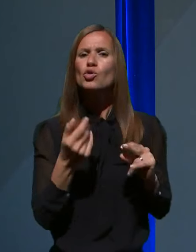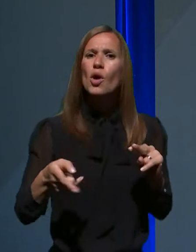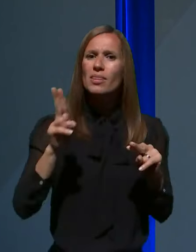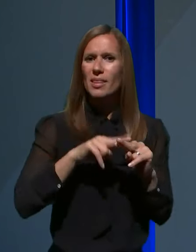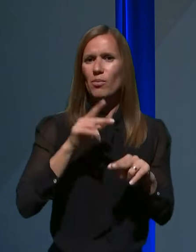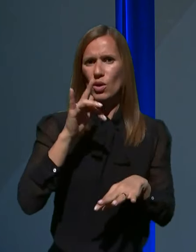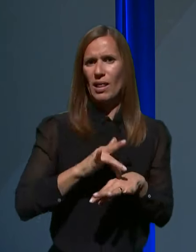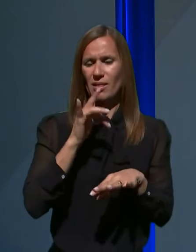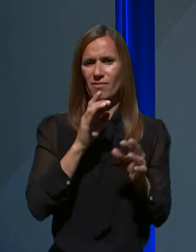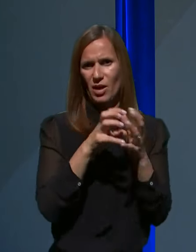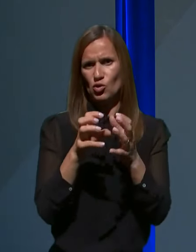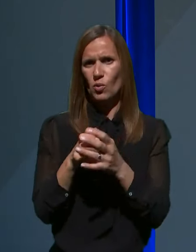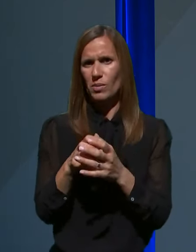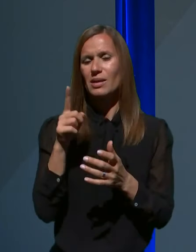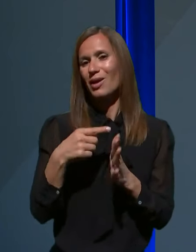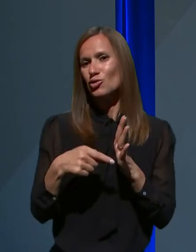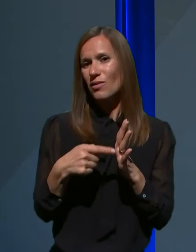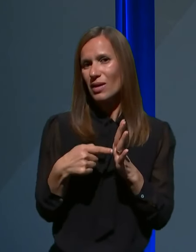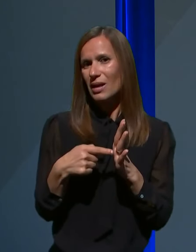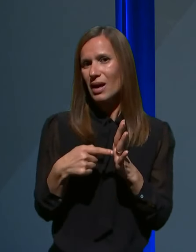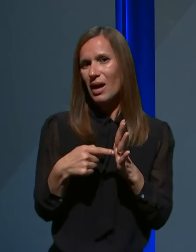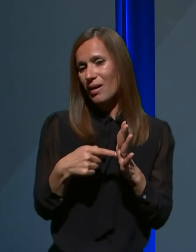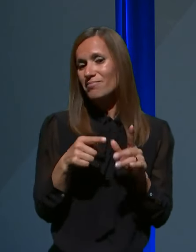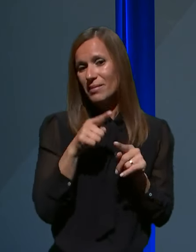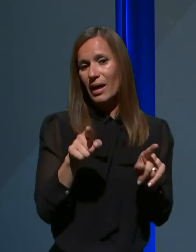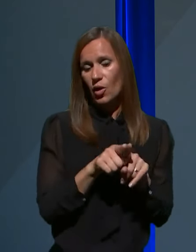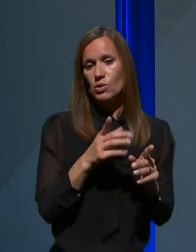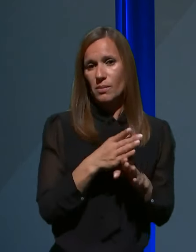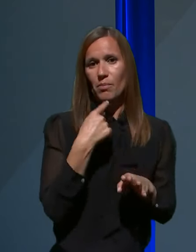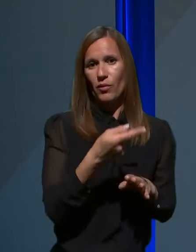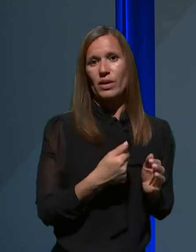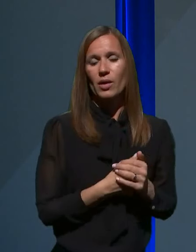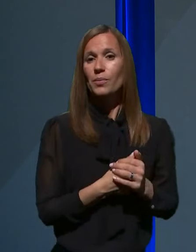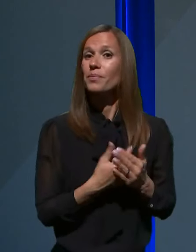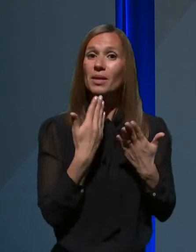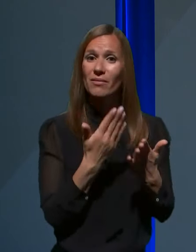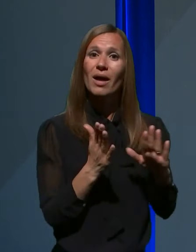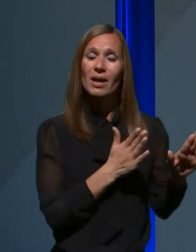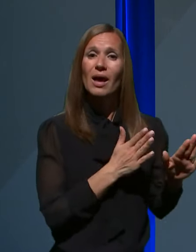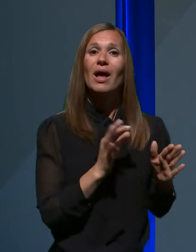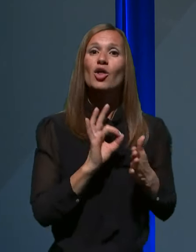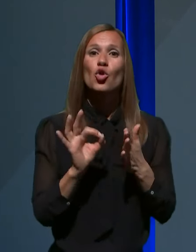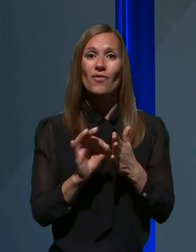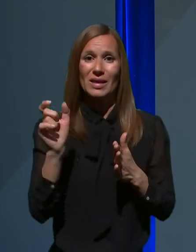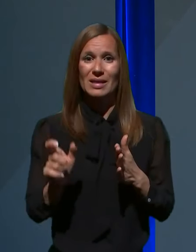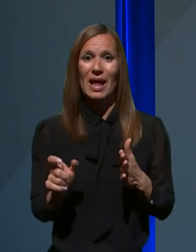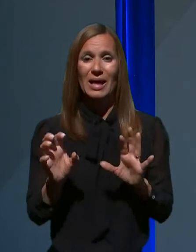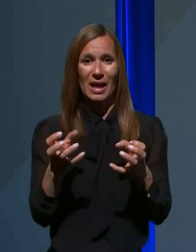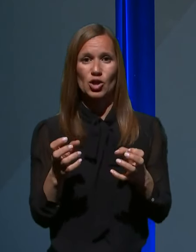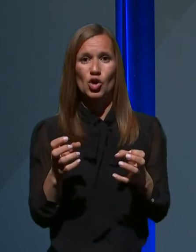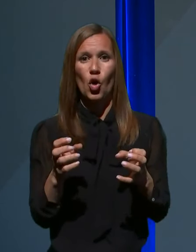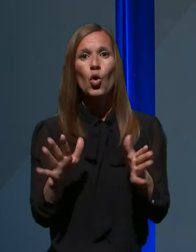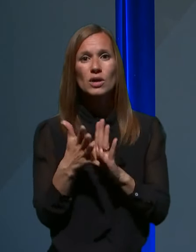skupino in številka pač takšna, kot sem jo povedal. Hvala lepa. Novinarja Radija Ognjišče, Alena